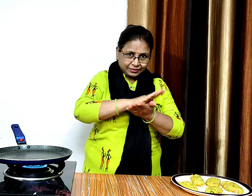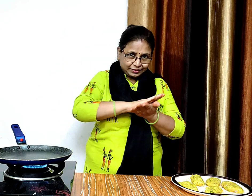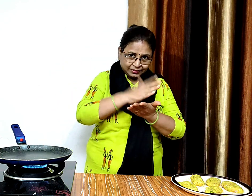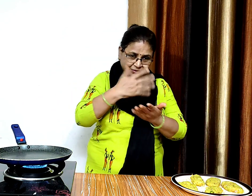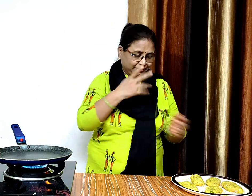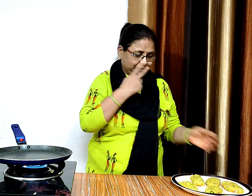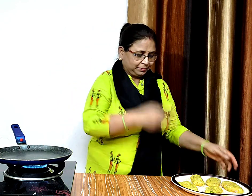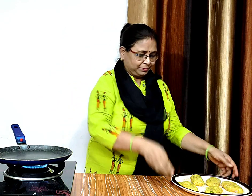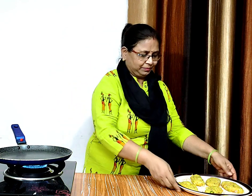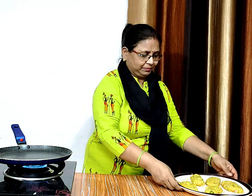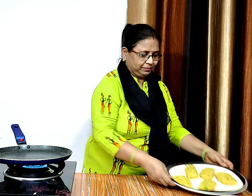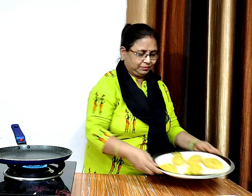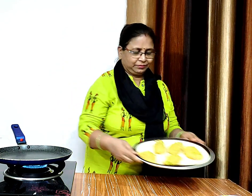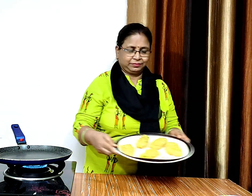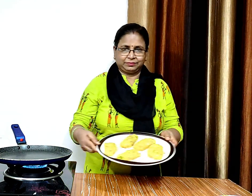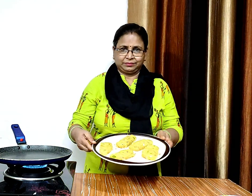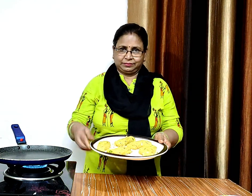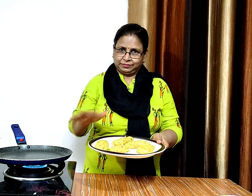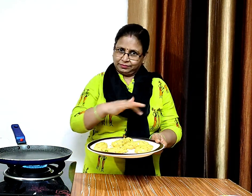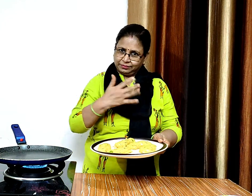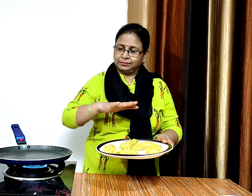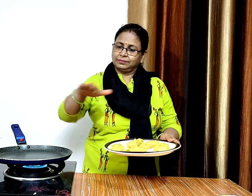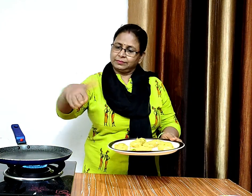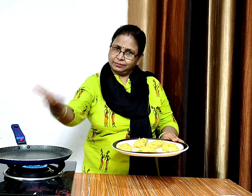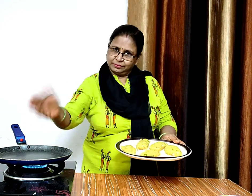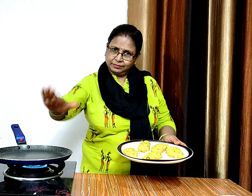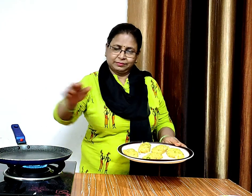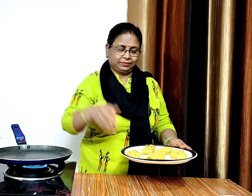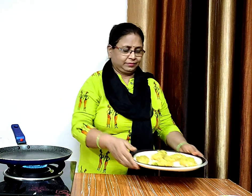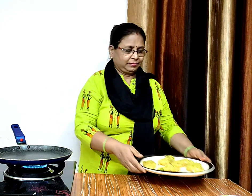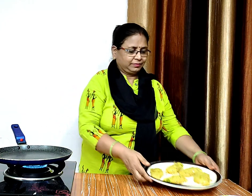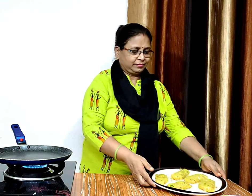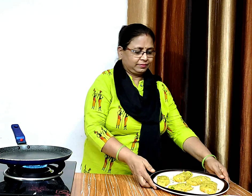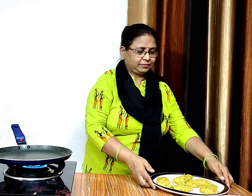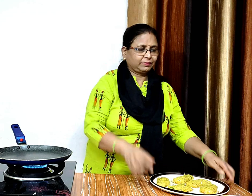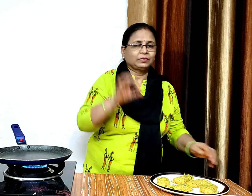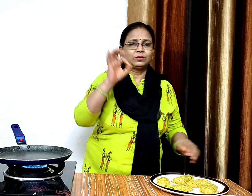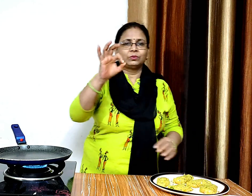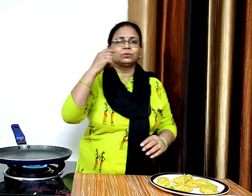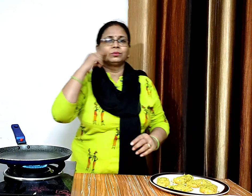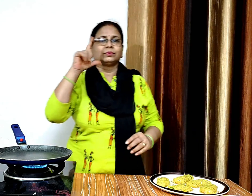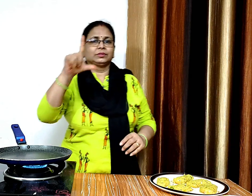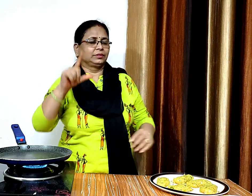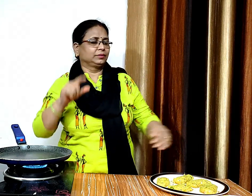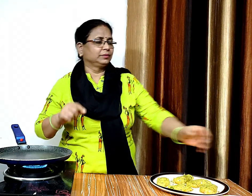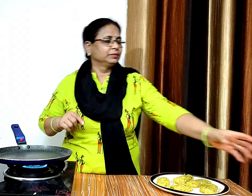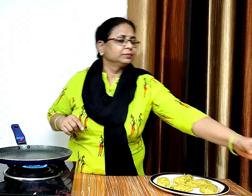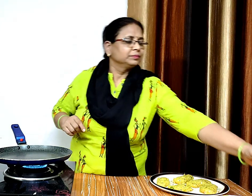अब पैन पर दो बड़ी चमस देल डालेंगे